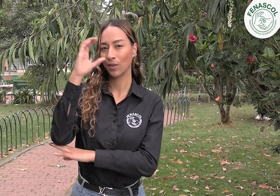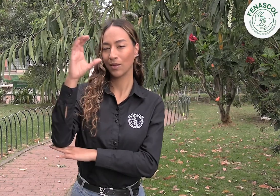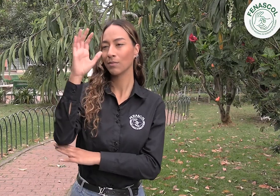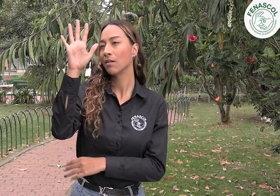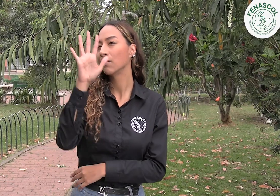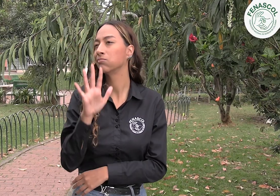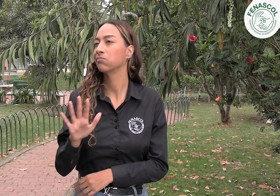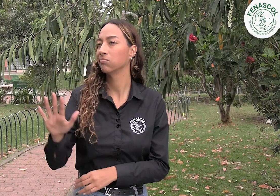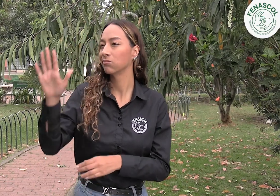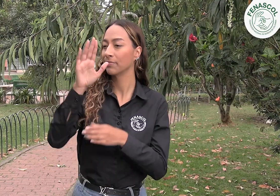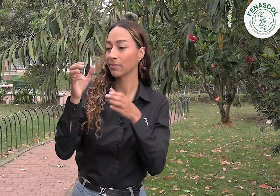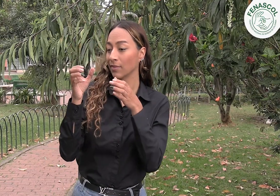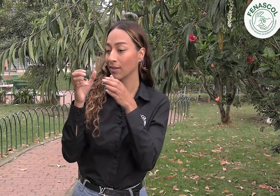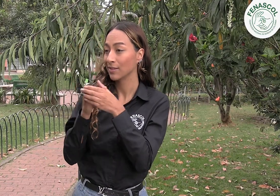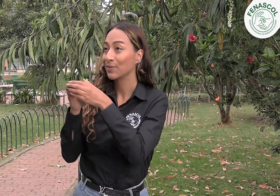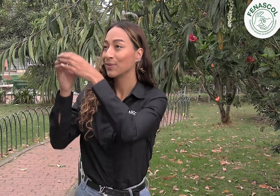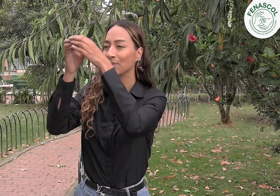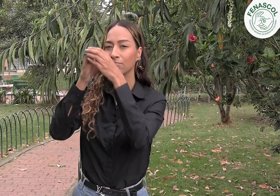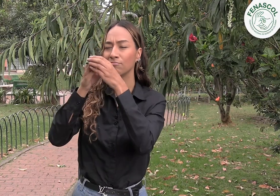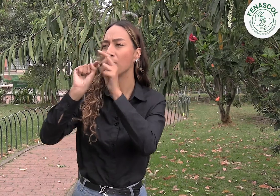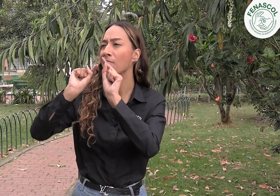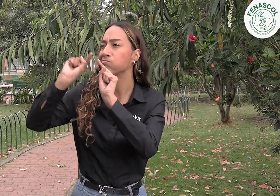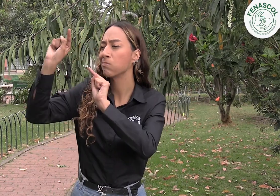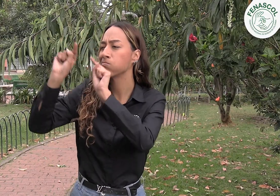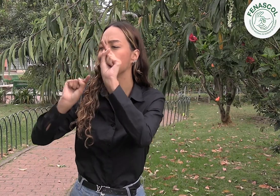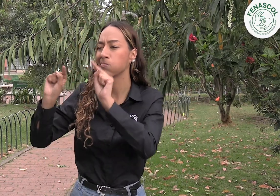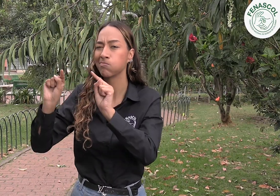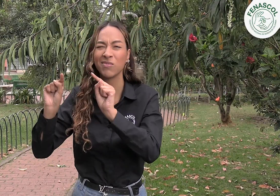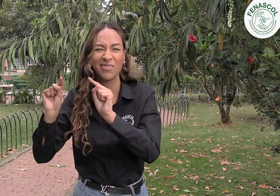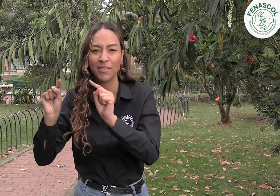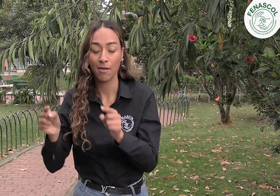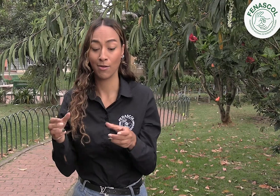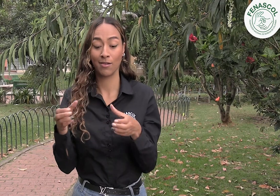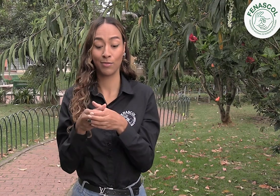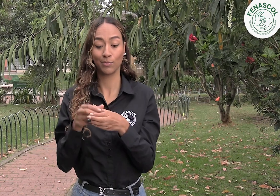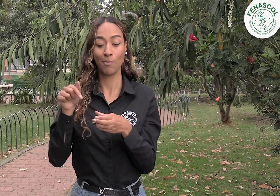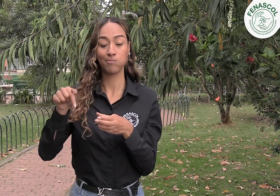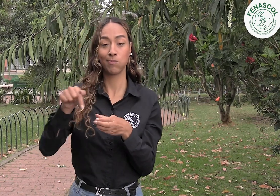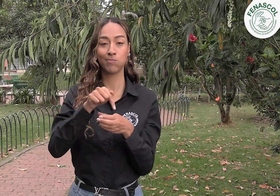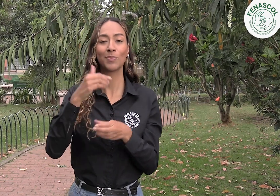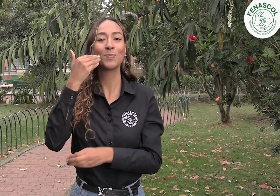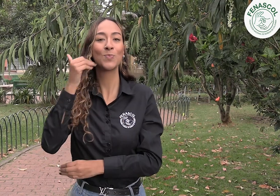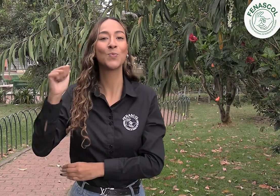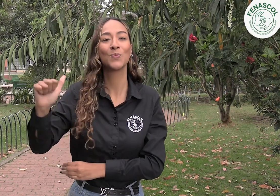Alrededor de Colombia hemos encontrado mujeres sordas líderes integrantes de las asociaciones,